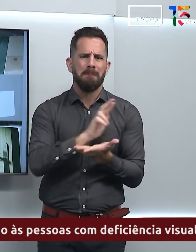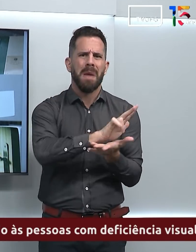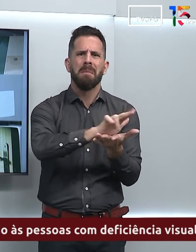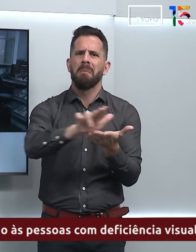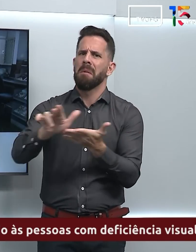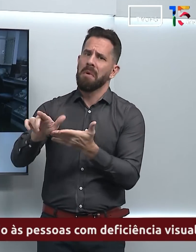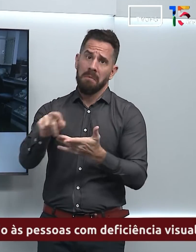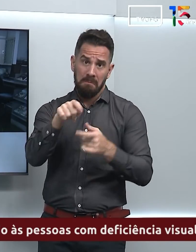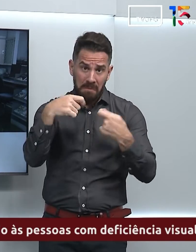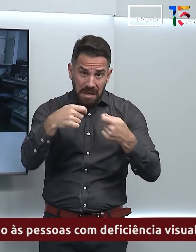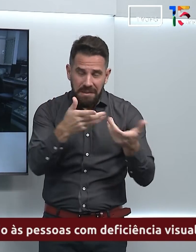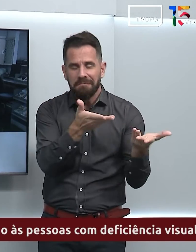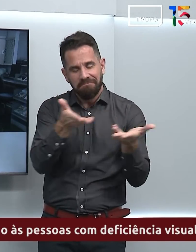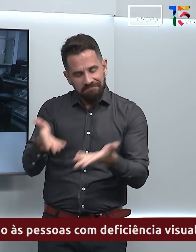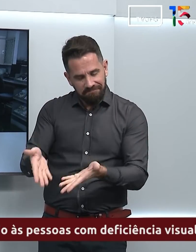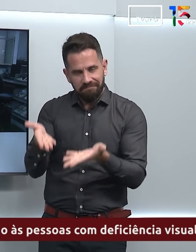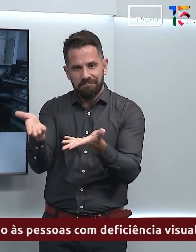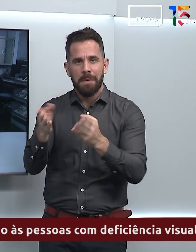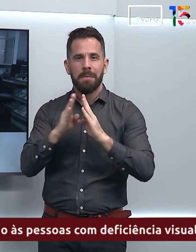precisar.